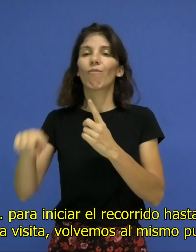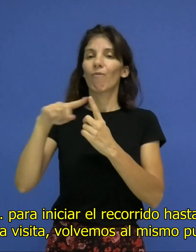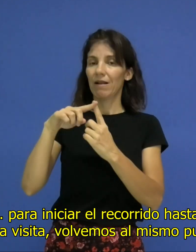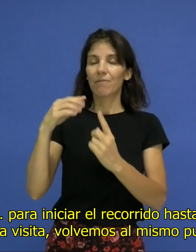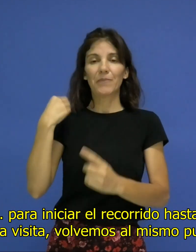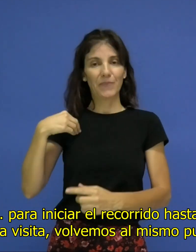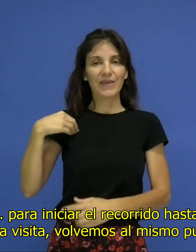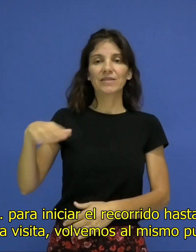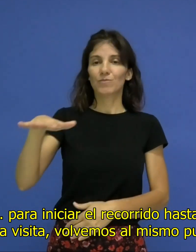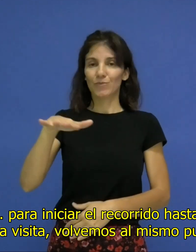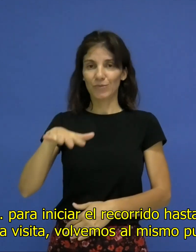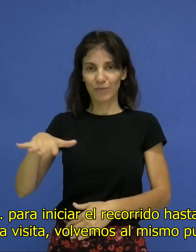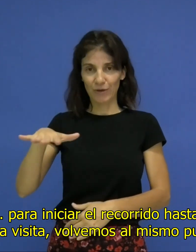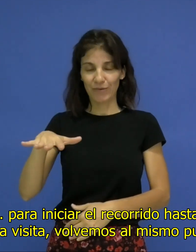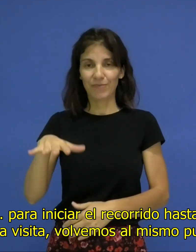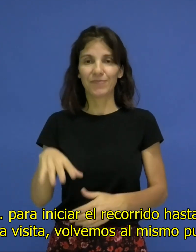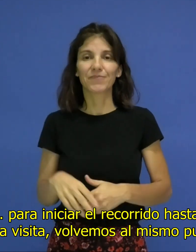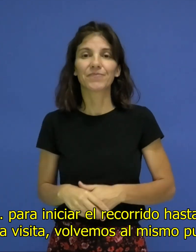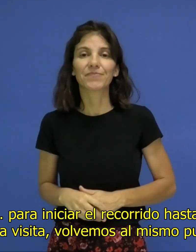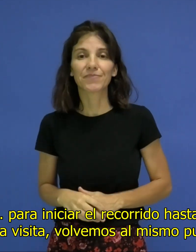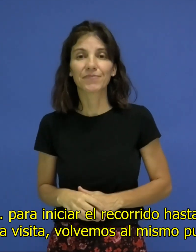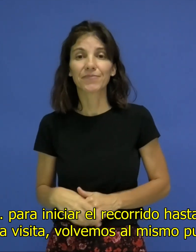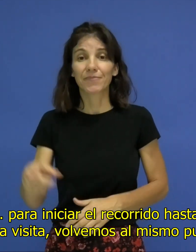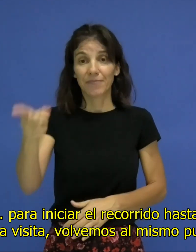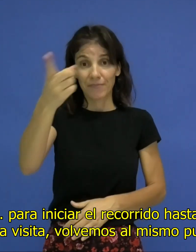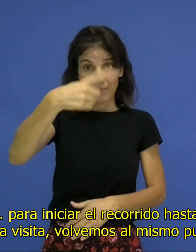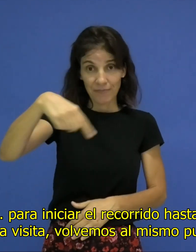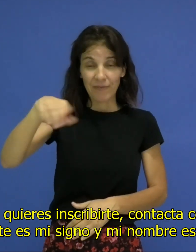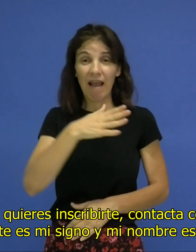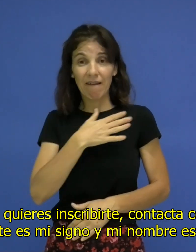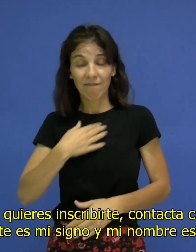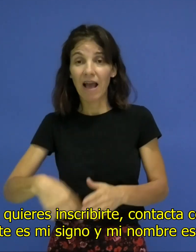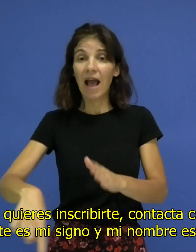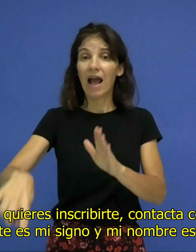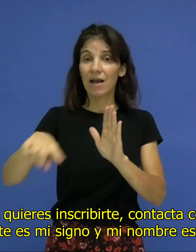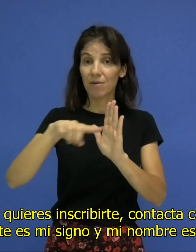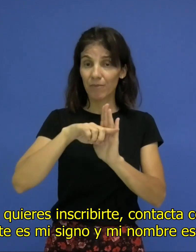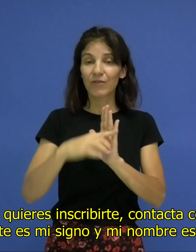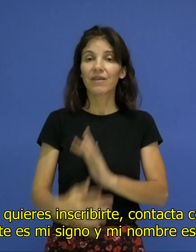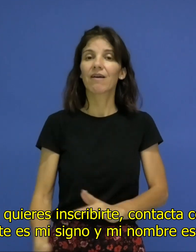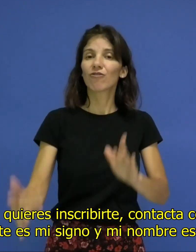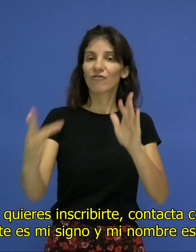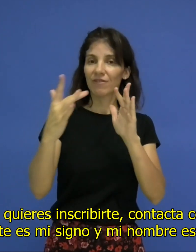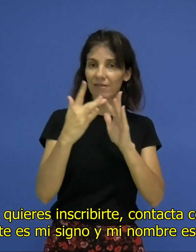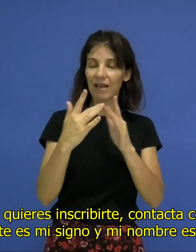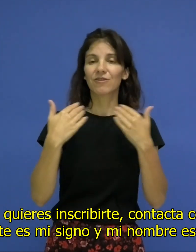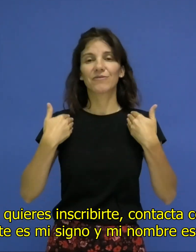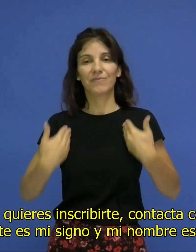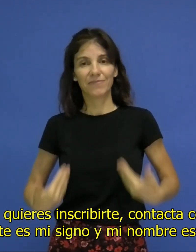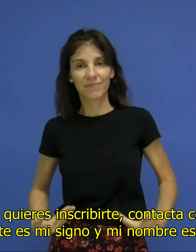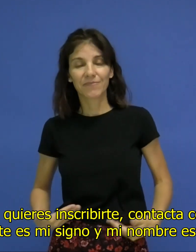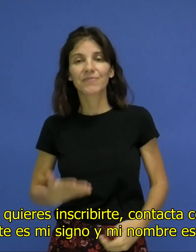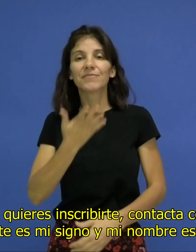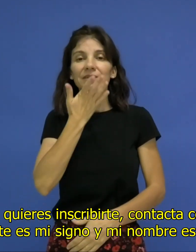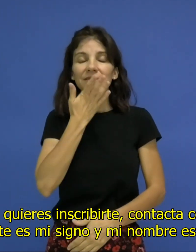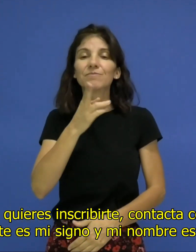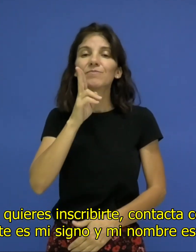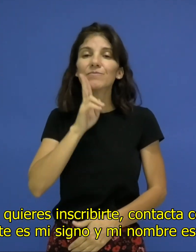visita, volveremos al mismo punto de encuentro. Si quieres inscribirte, contacta